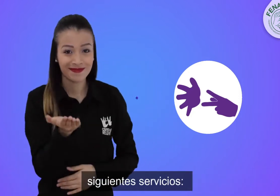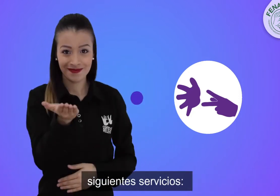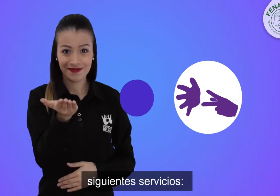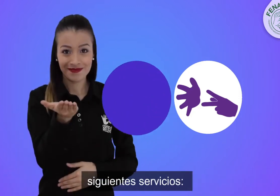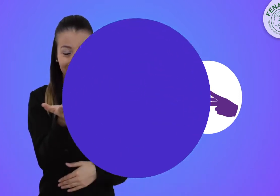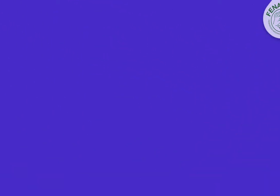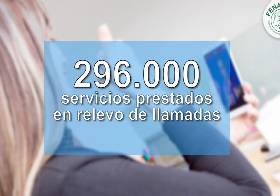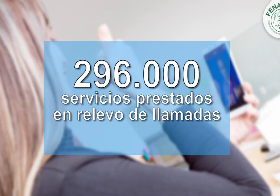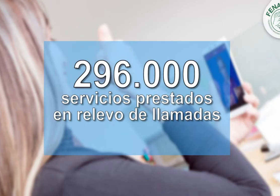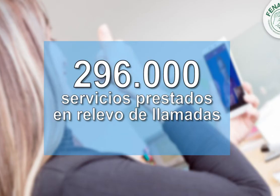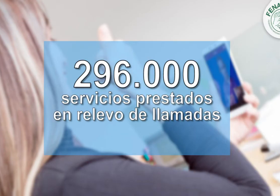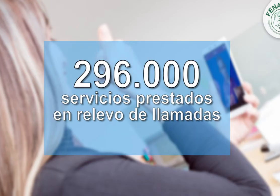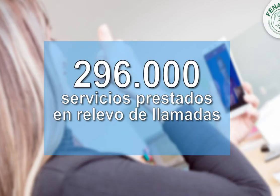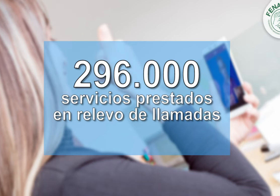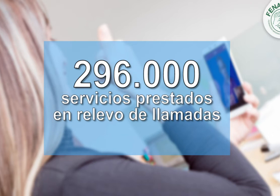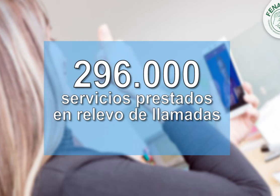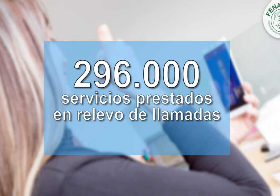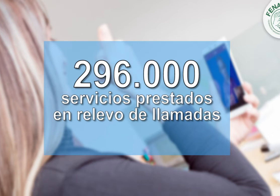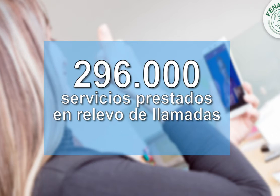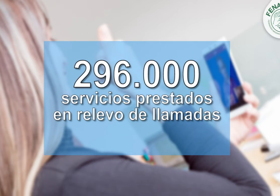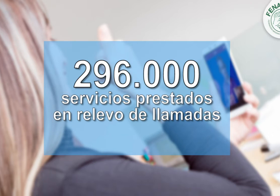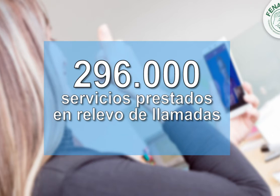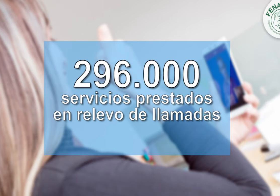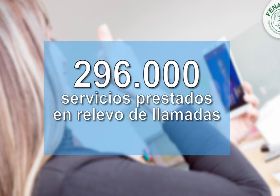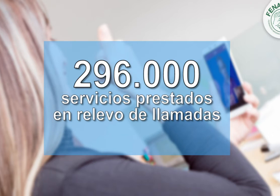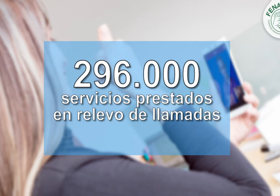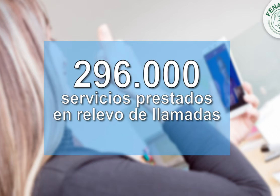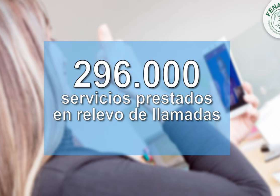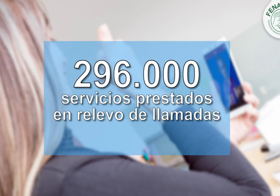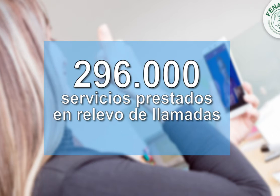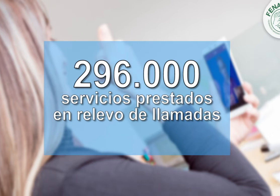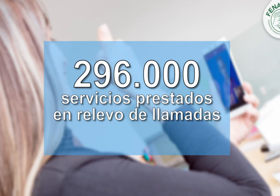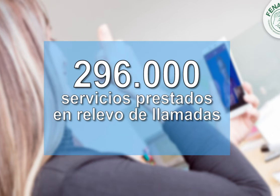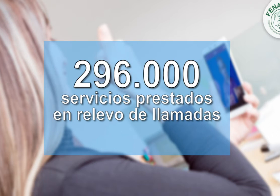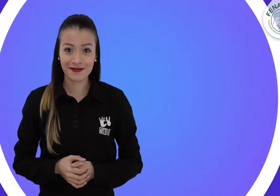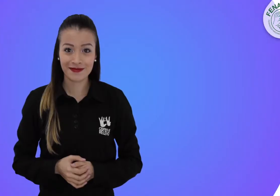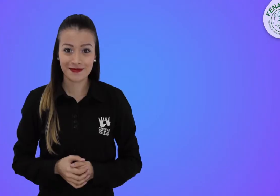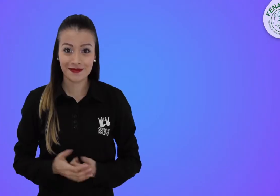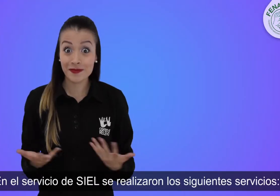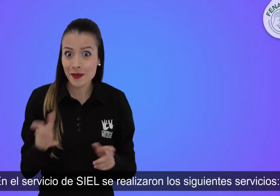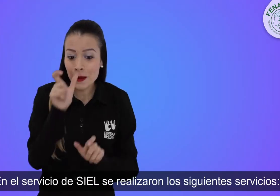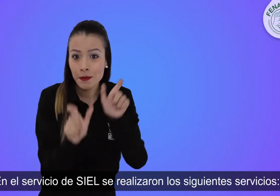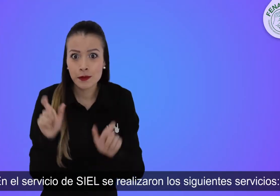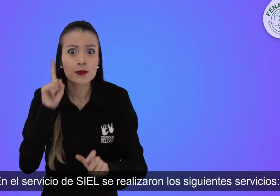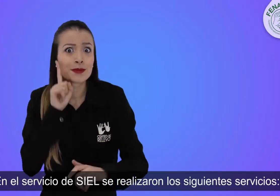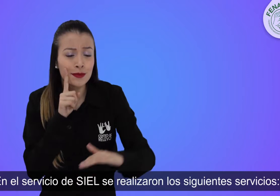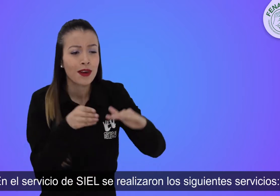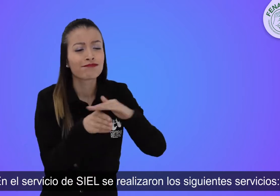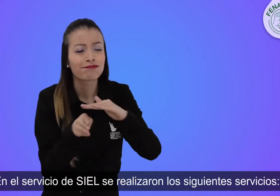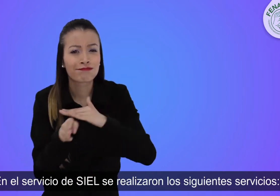siguientes servicios. 296.000 servicios prestados en relevo de llamadas. En el servicio de CIEL